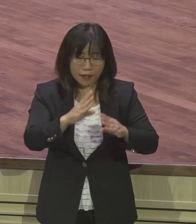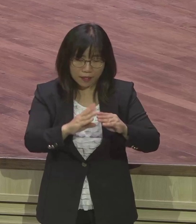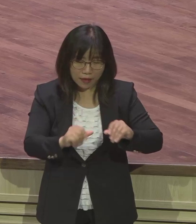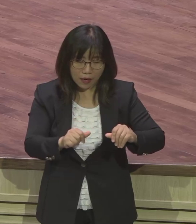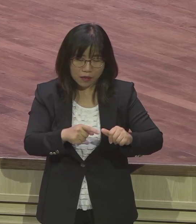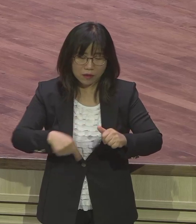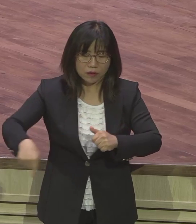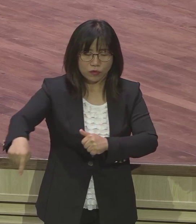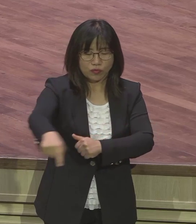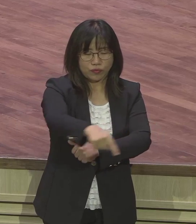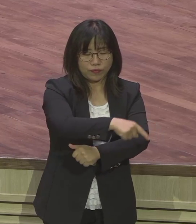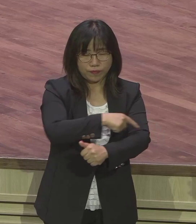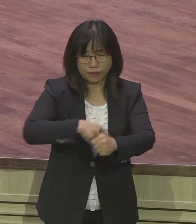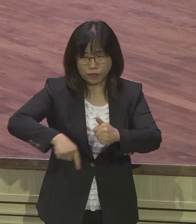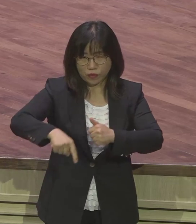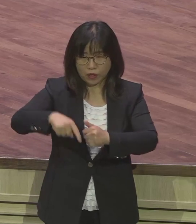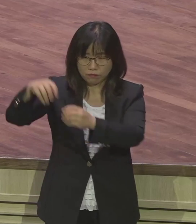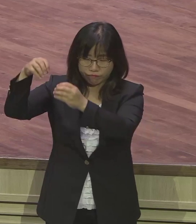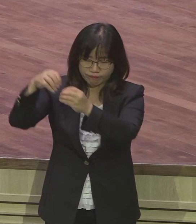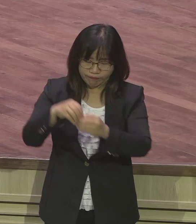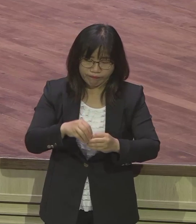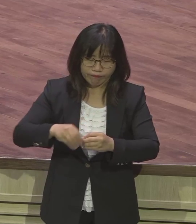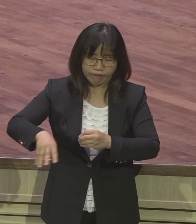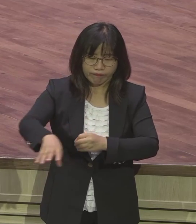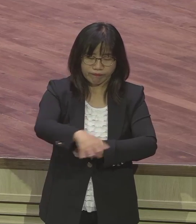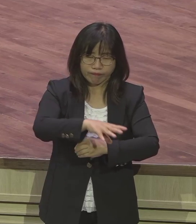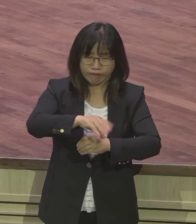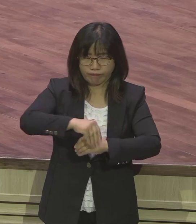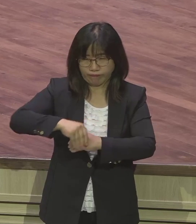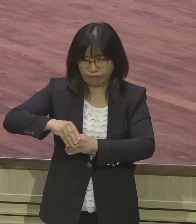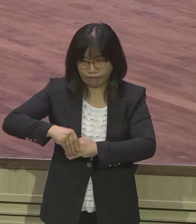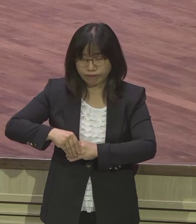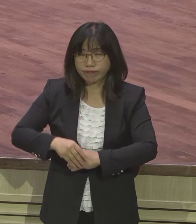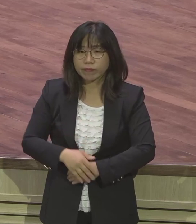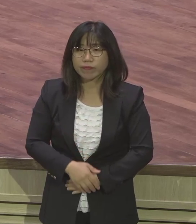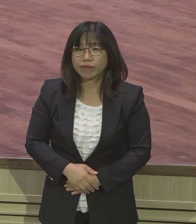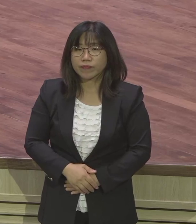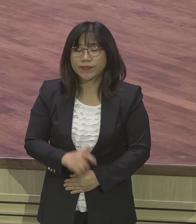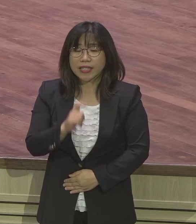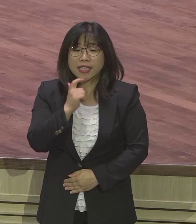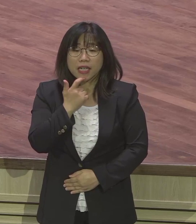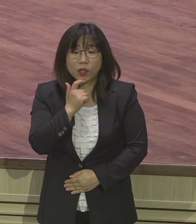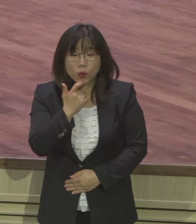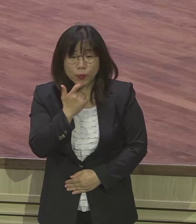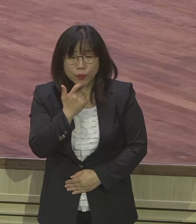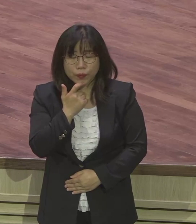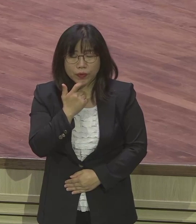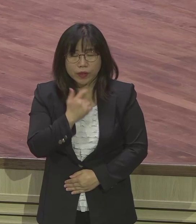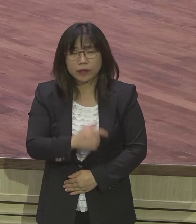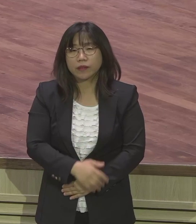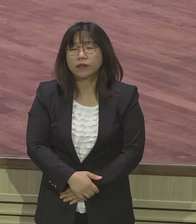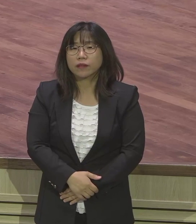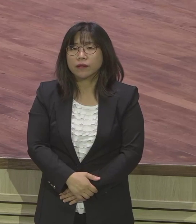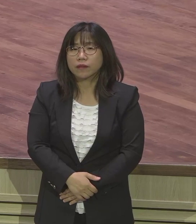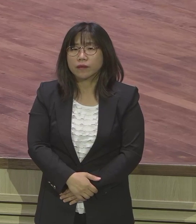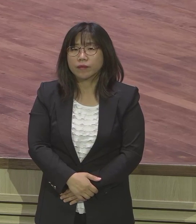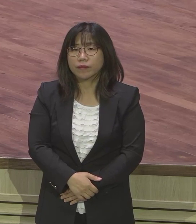문화소예요 당시 야곰 집안이 아무리 복잡하다 할지라도 하나님의